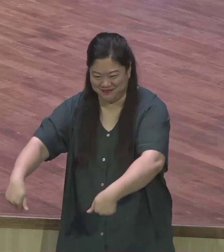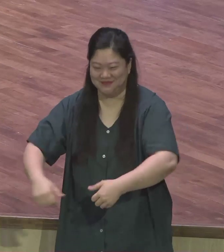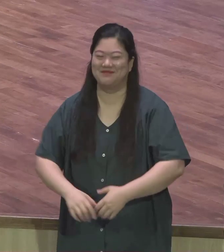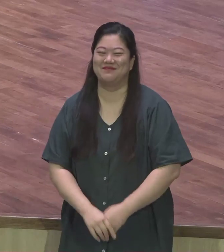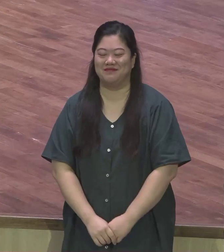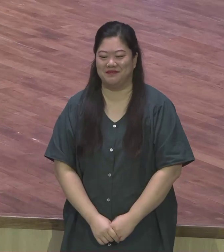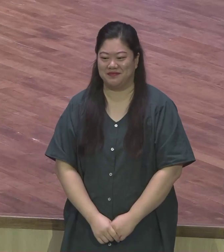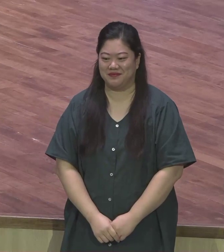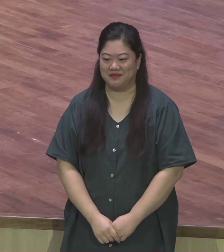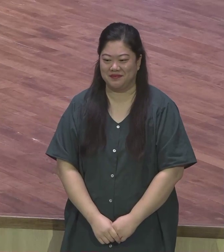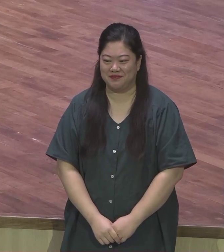작아지신 것 같습니다